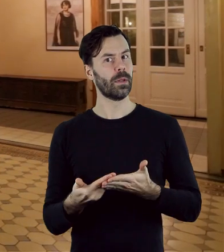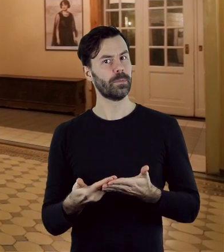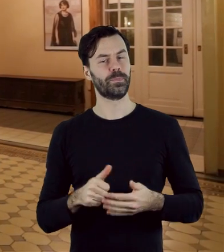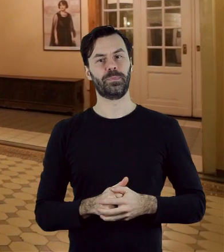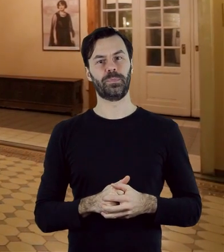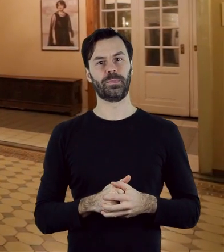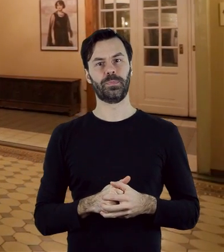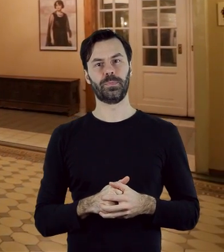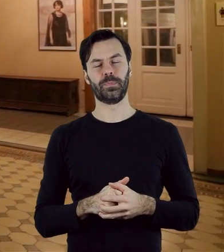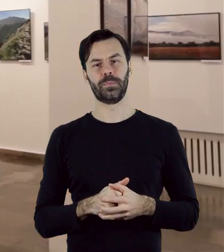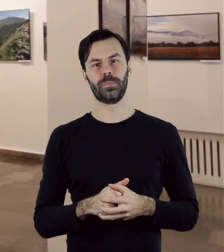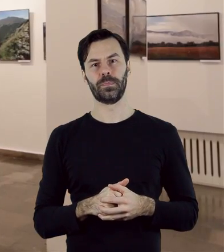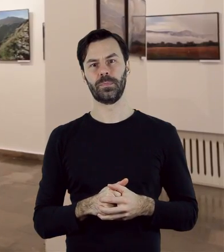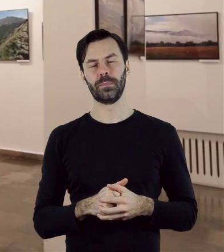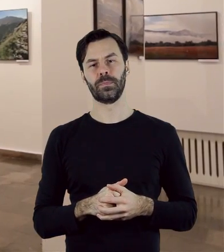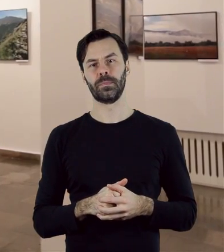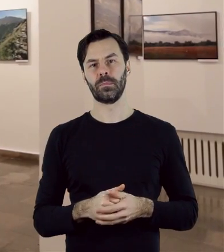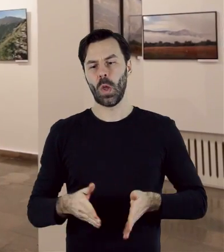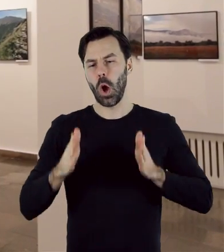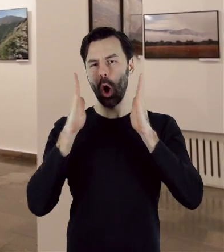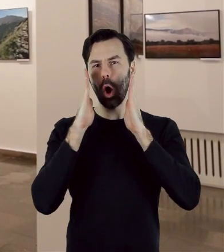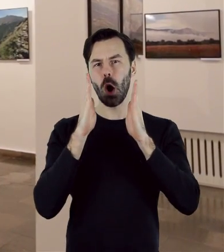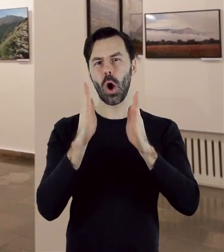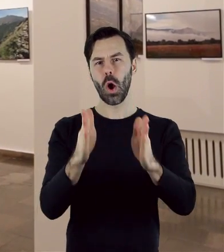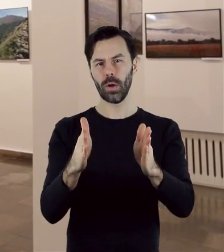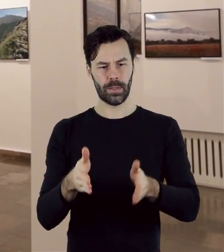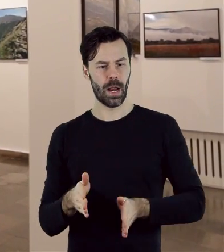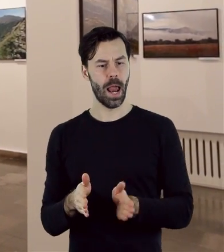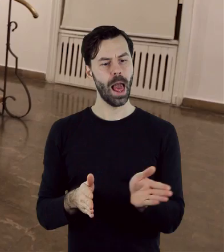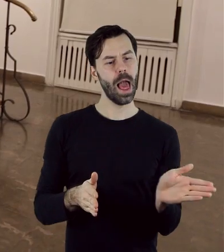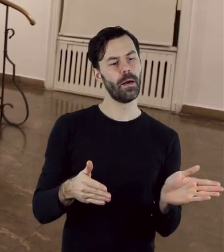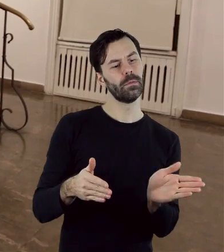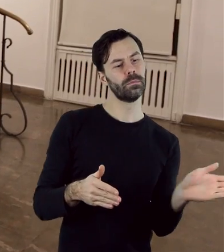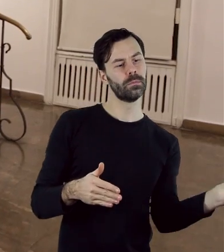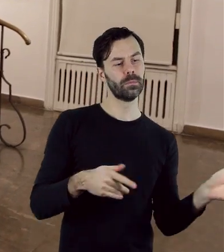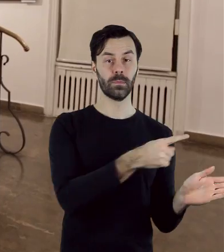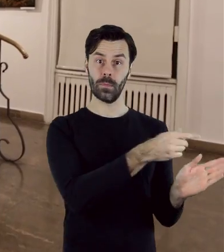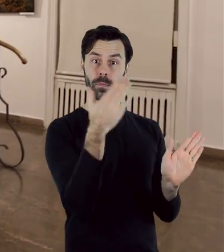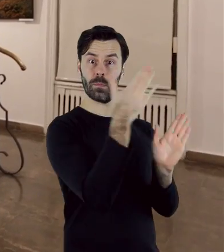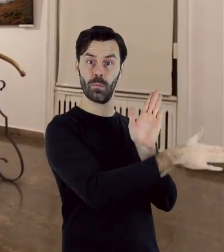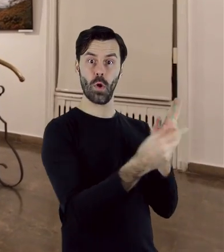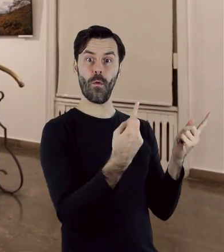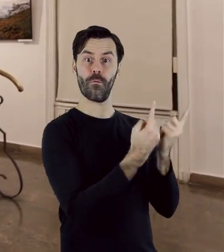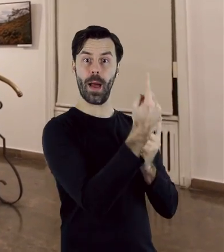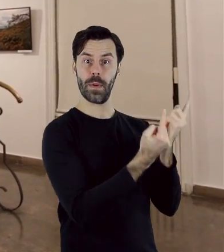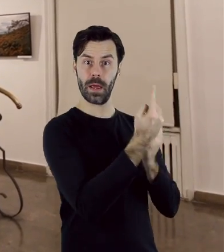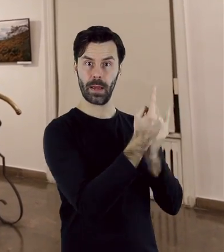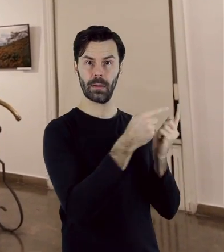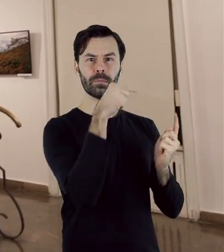znajdujące się na parterze. Korytarz lewego skrzydła prowadził do fabryki z przejściem przez pawilon giełdowy,